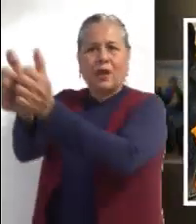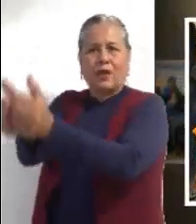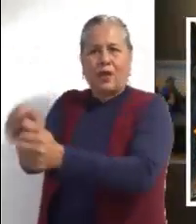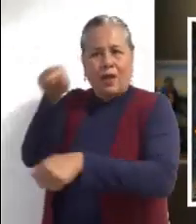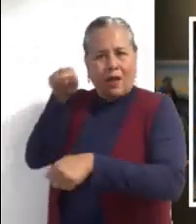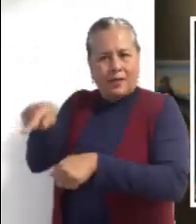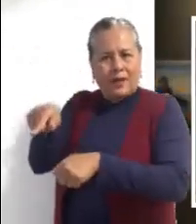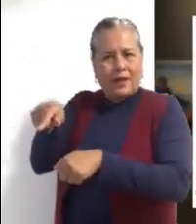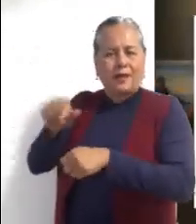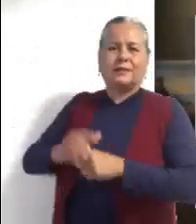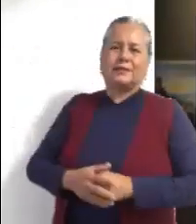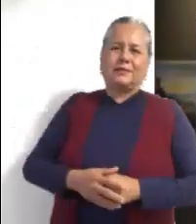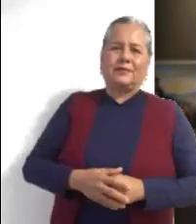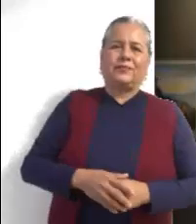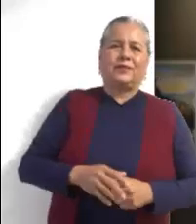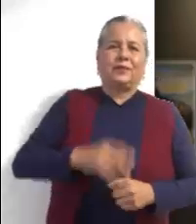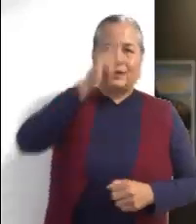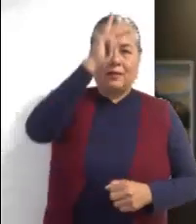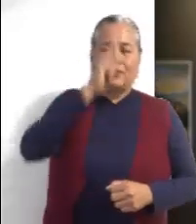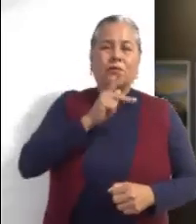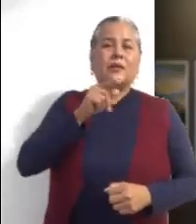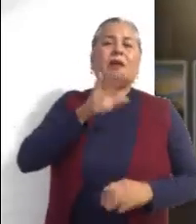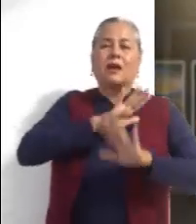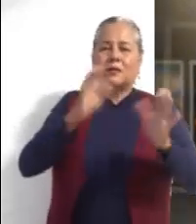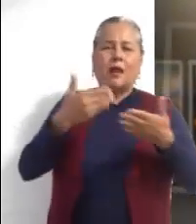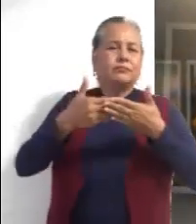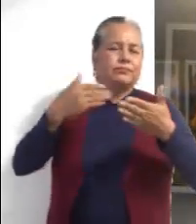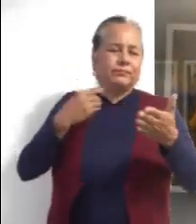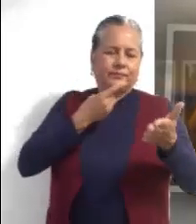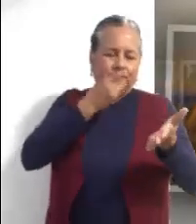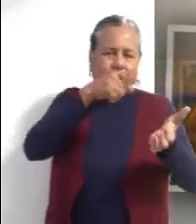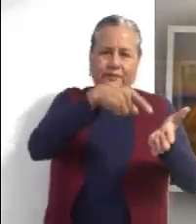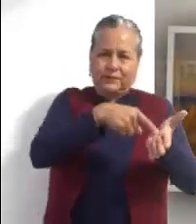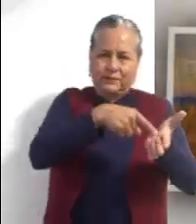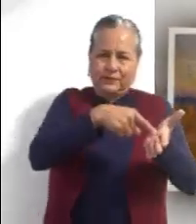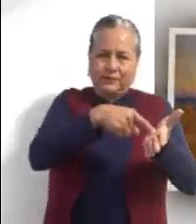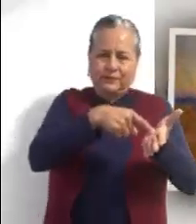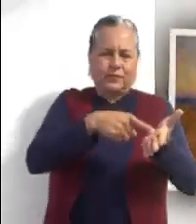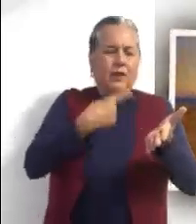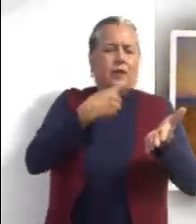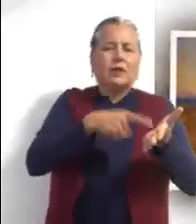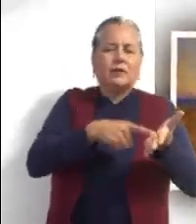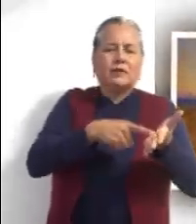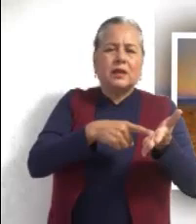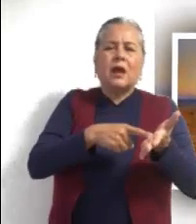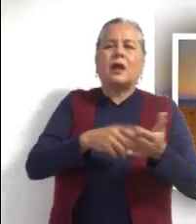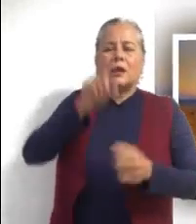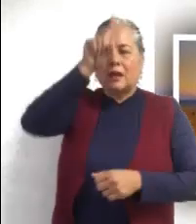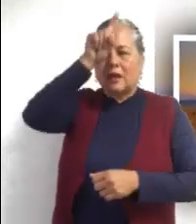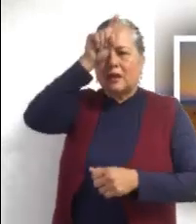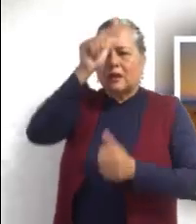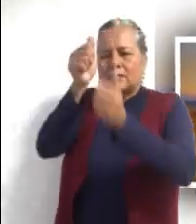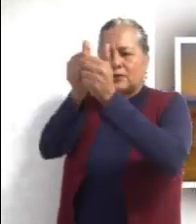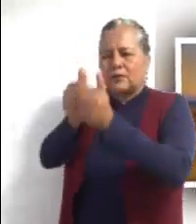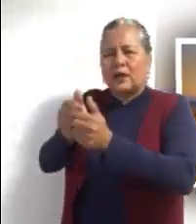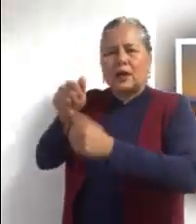se cumplió lo que dijo el Señor por medio del profeta De Egipto llamé a mi hijo Cuando Herodes se dio cuenta de que